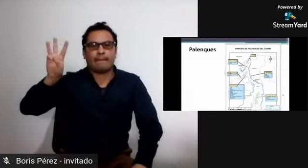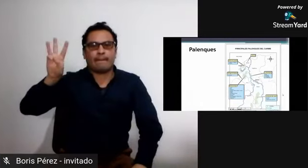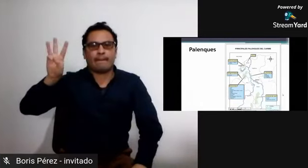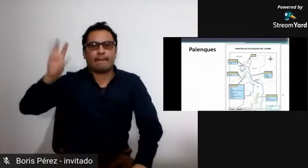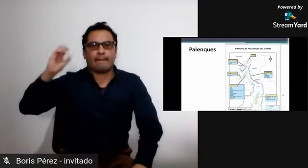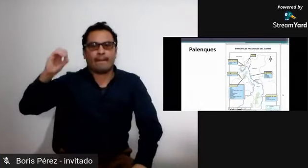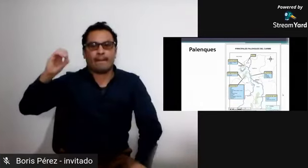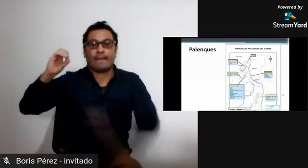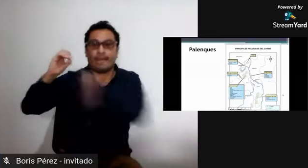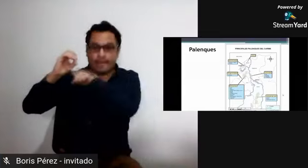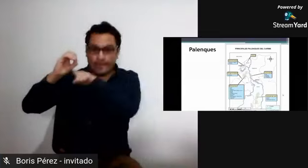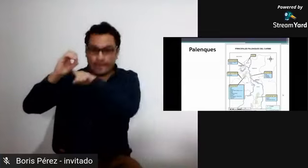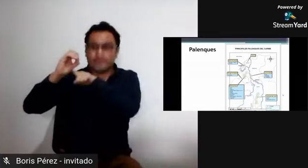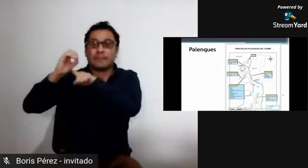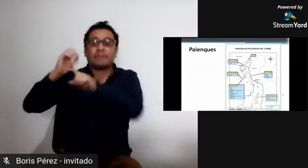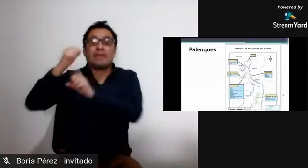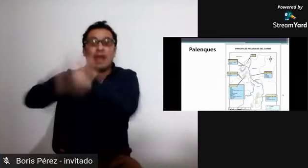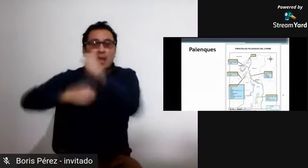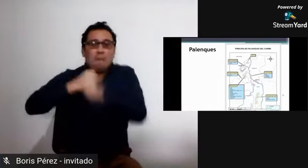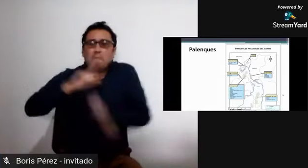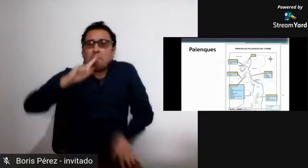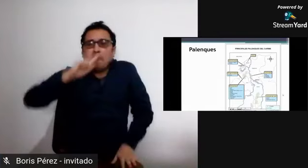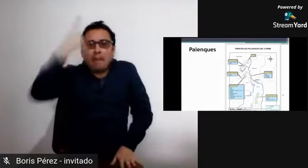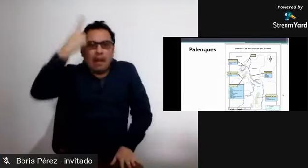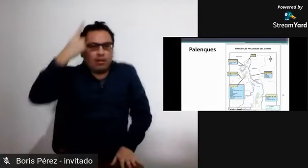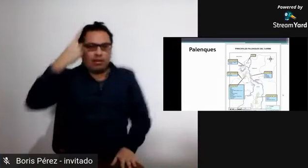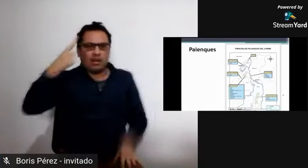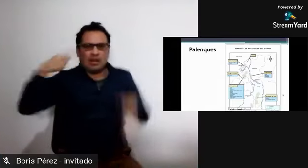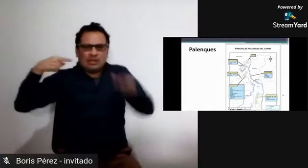1530, ¿sí?